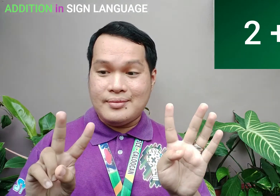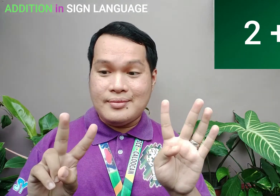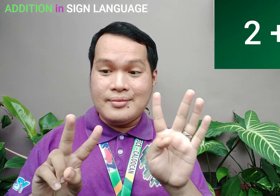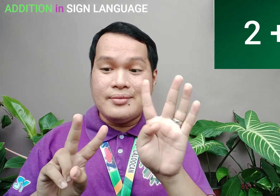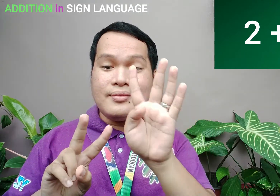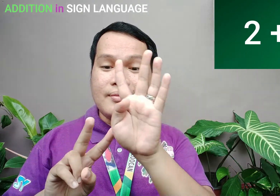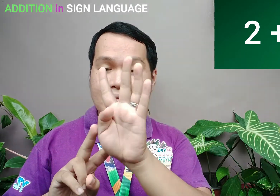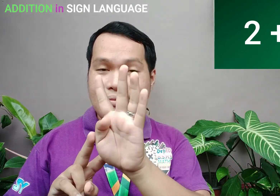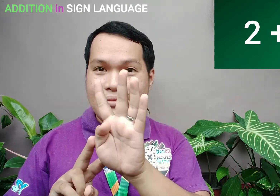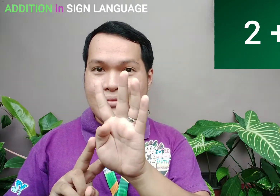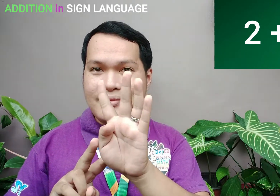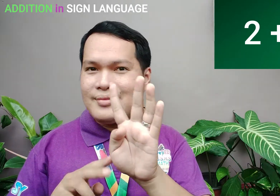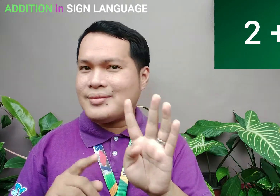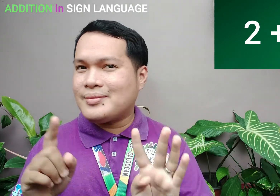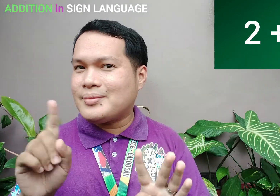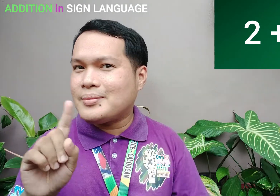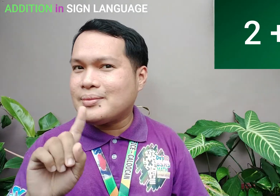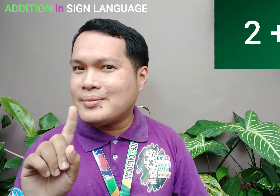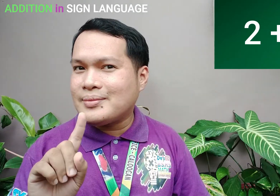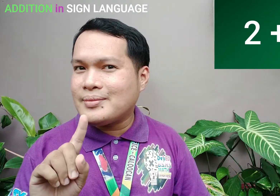Then Ano kaya?